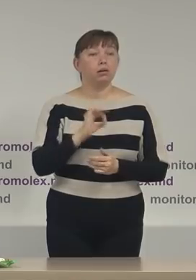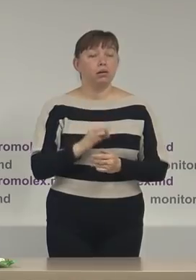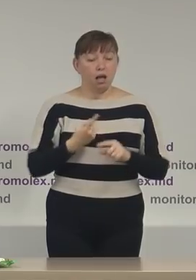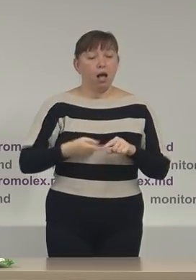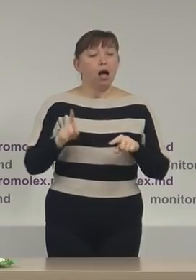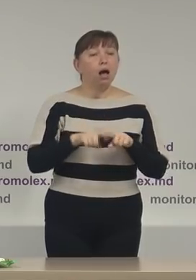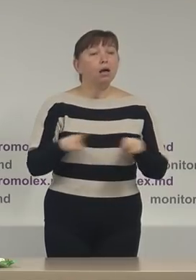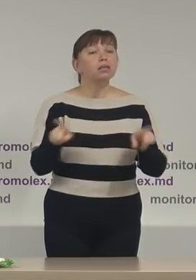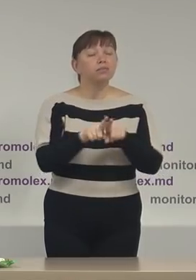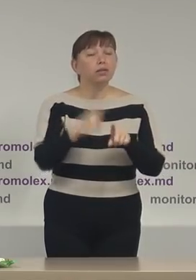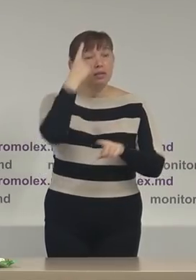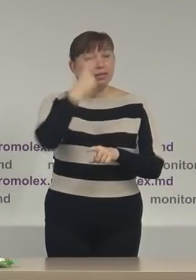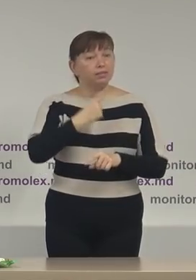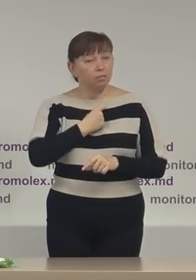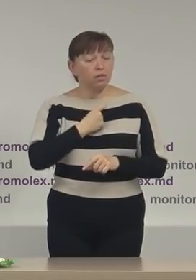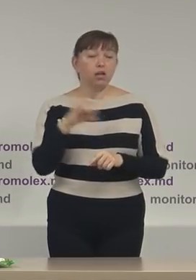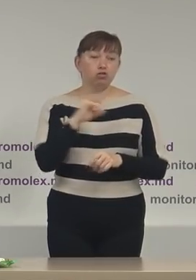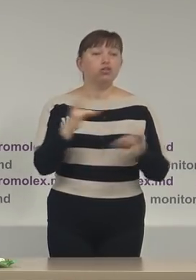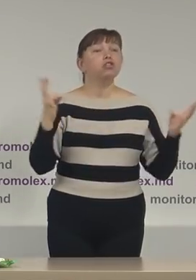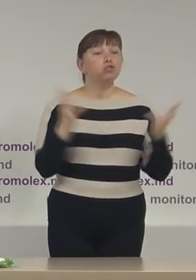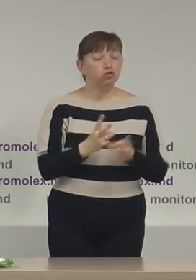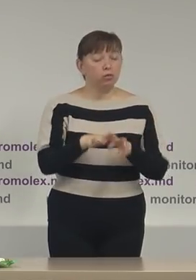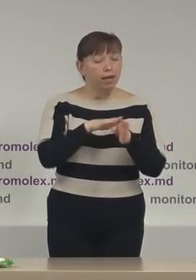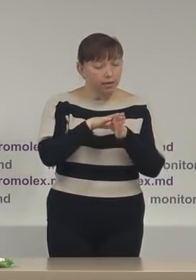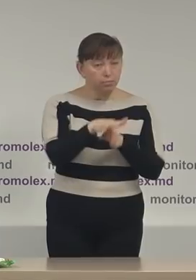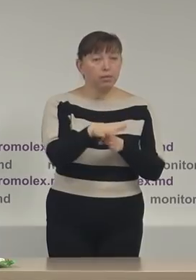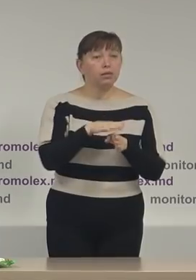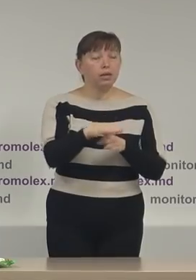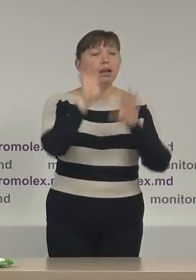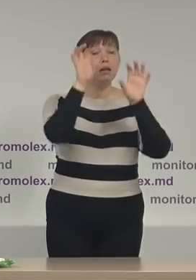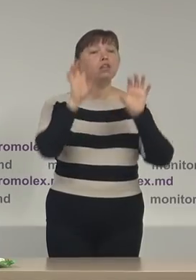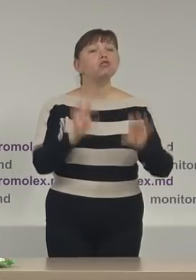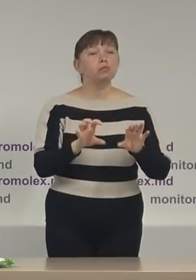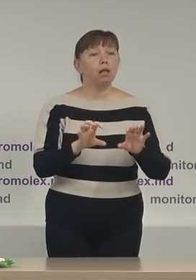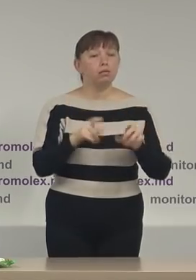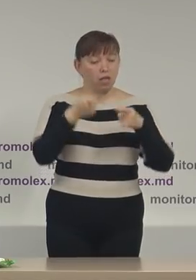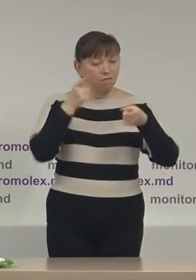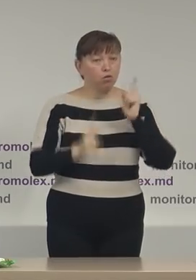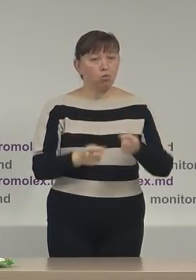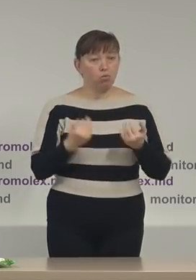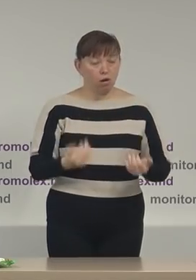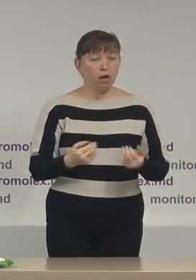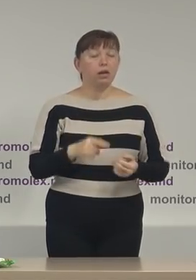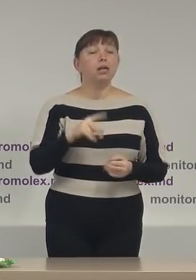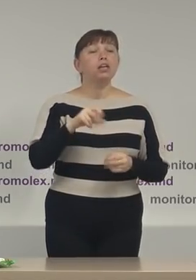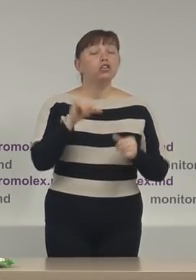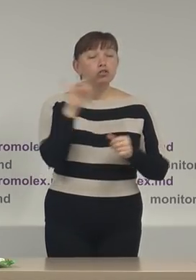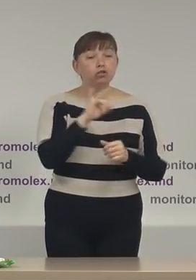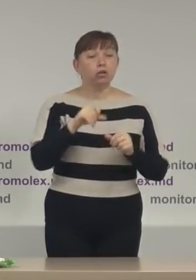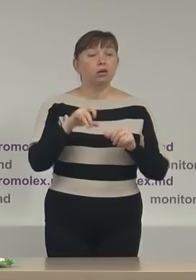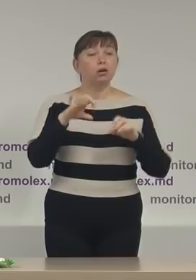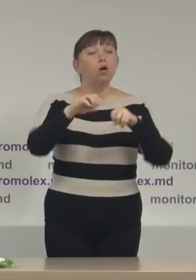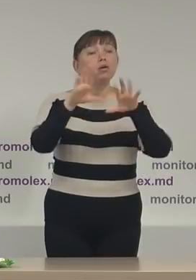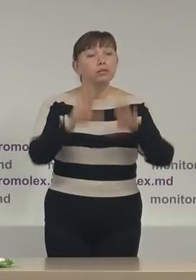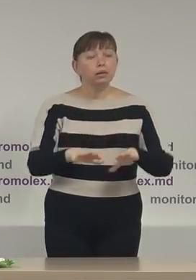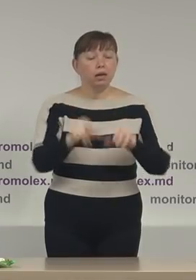astfel de semnale și necesitatea respectării legislației inviduare în special a celor hotărâri ale